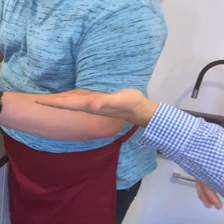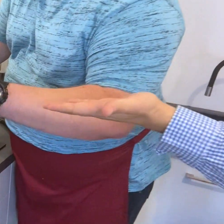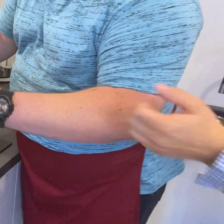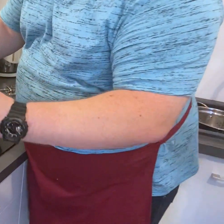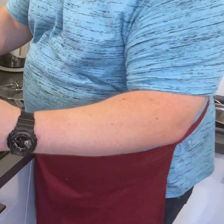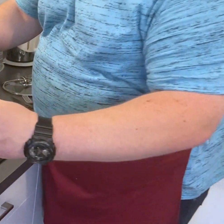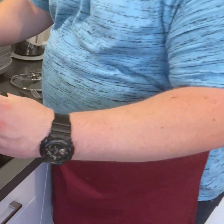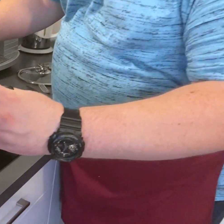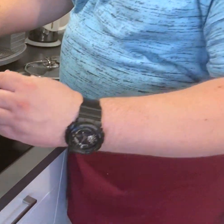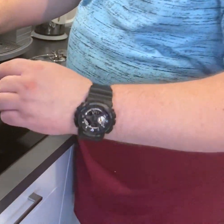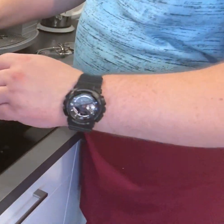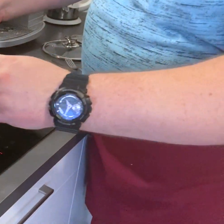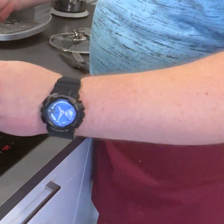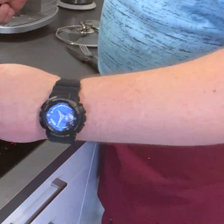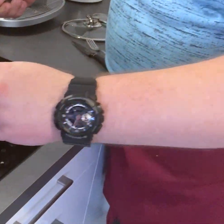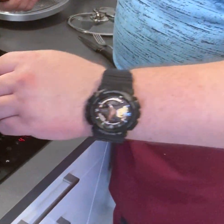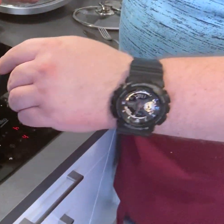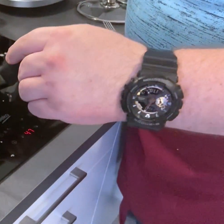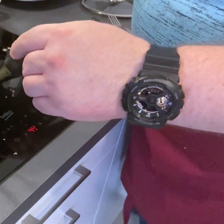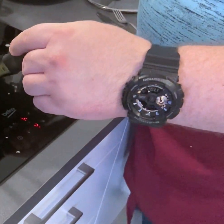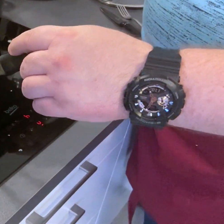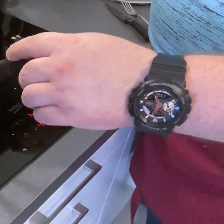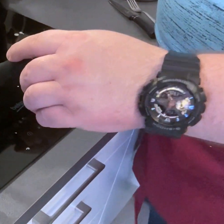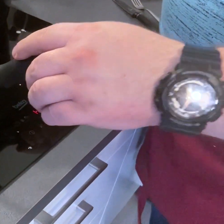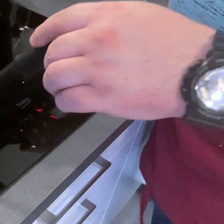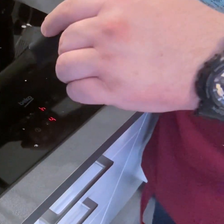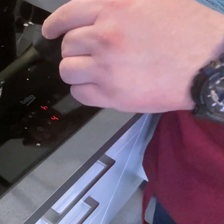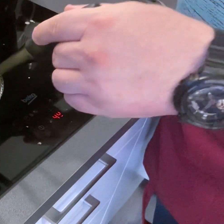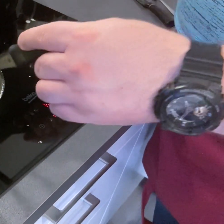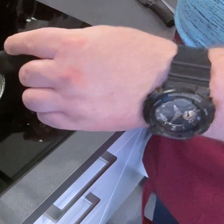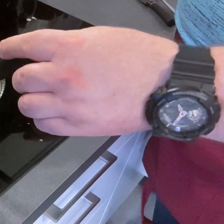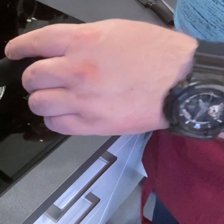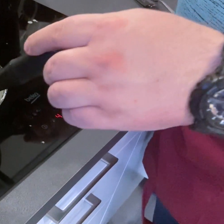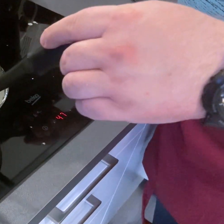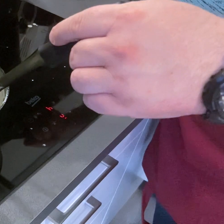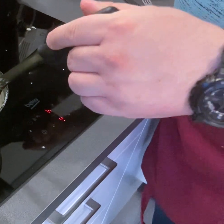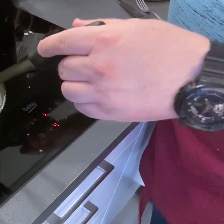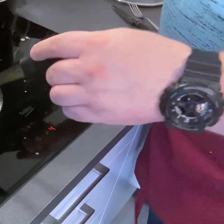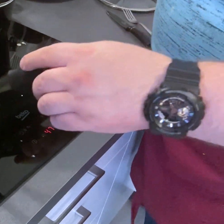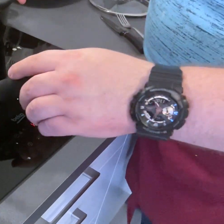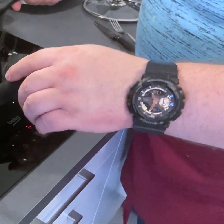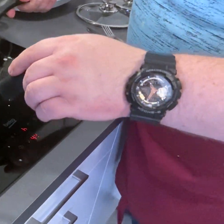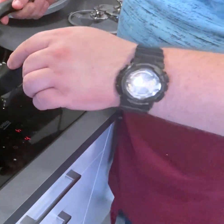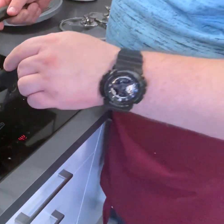cebulkę podsmażoną. I dalej i dalej ogrzewam śmietanę, żeby z gęst miała.